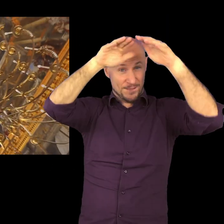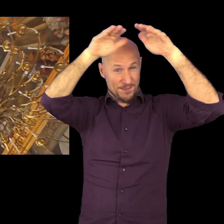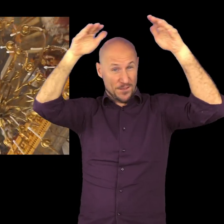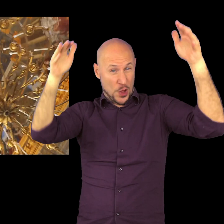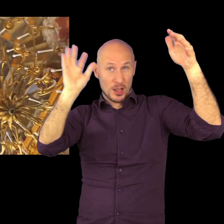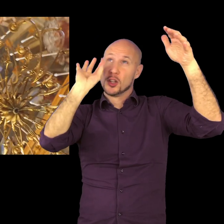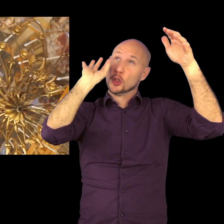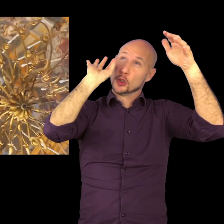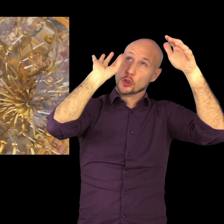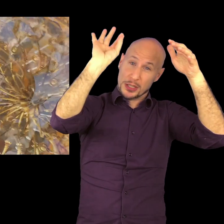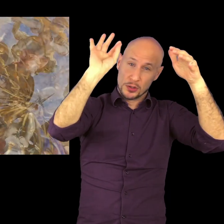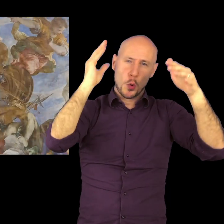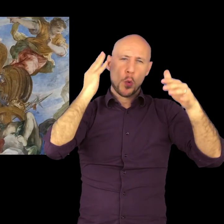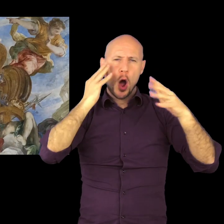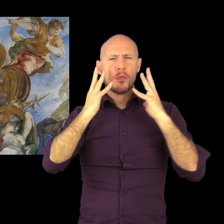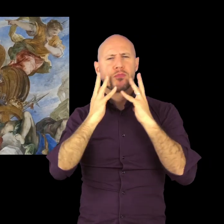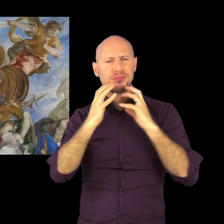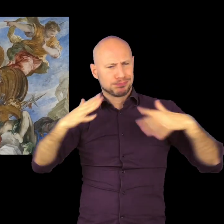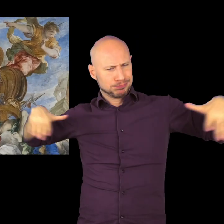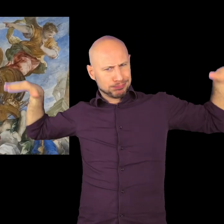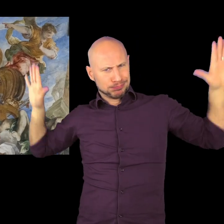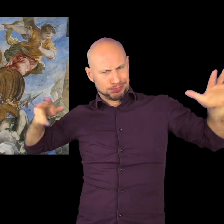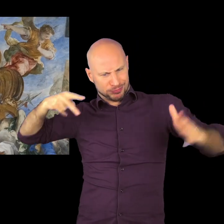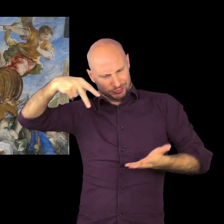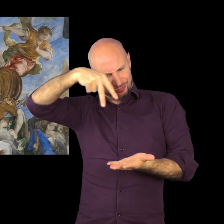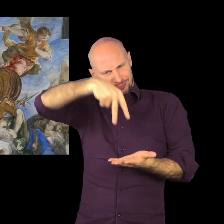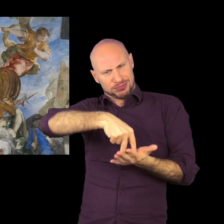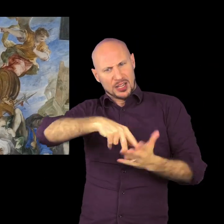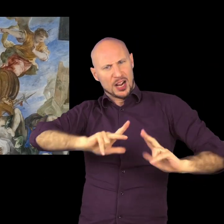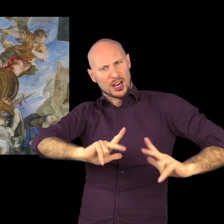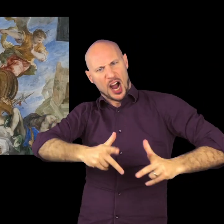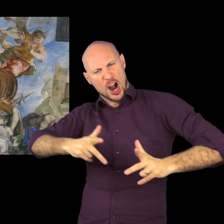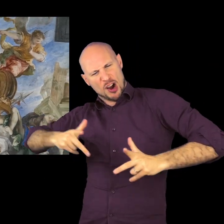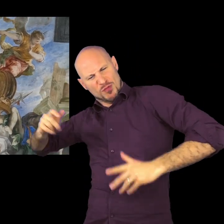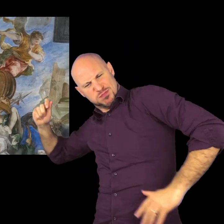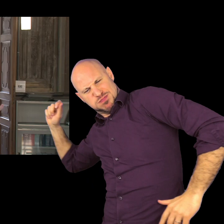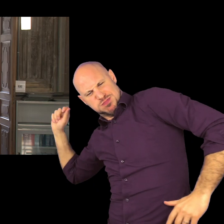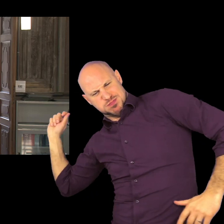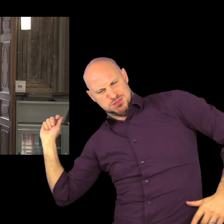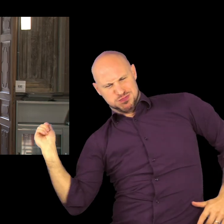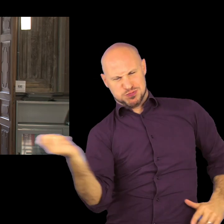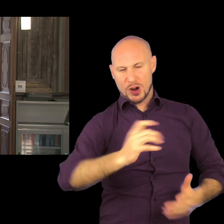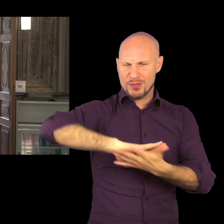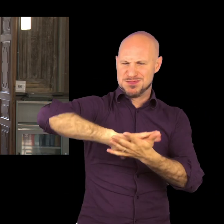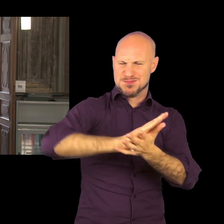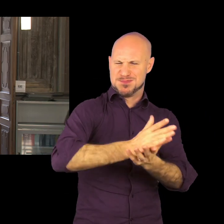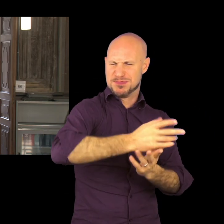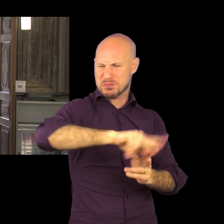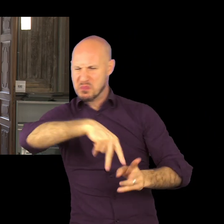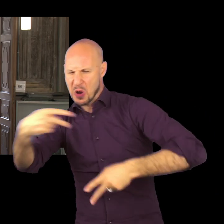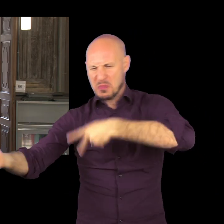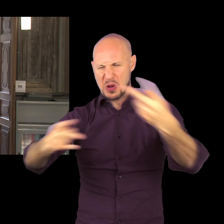figura, la figura del tempo che con il suo carro travolge ogni cosa, ogni oggetto, ma anche ogni persona.